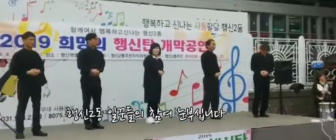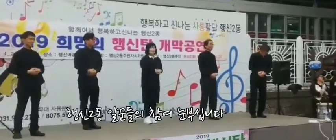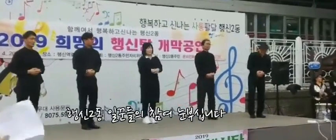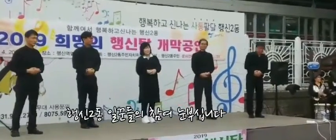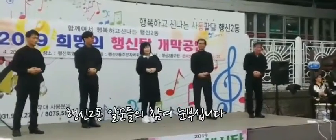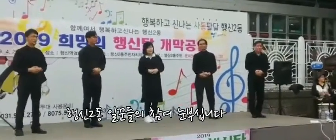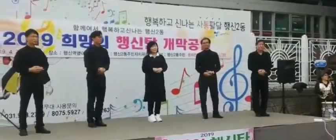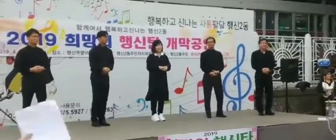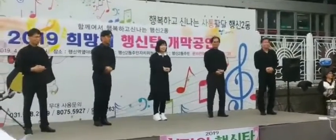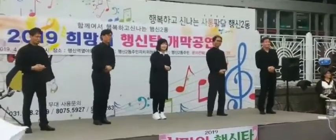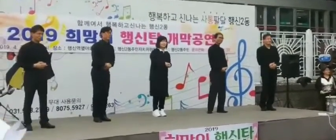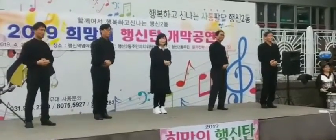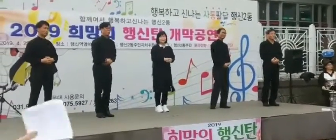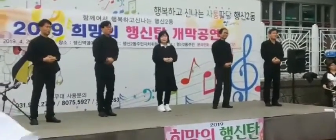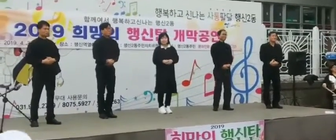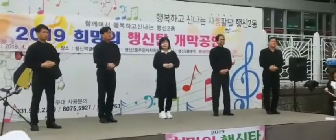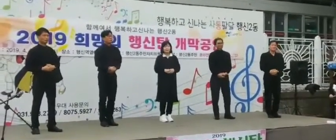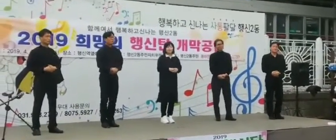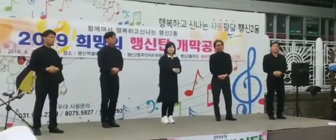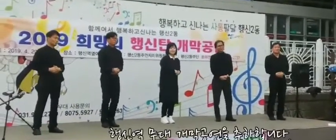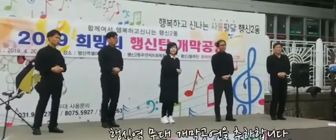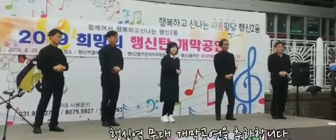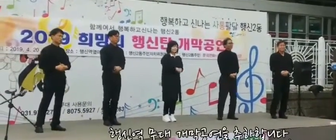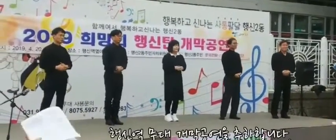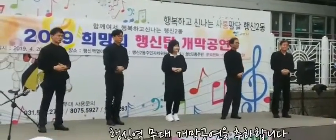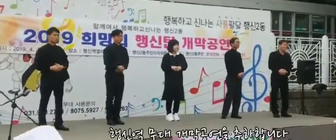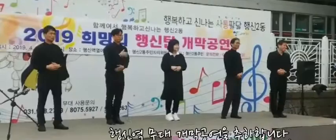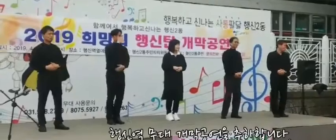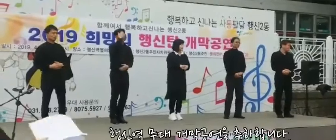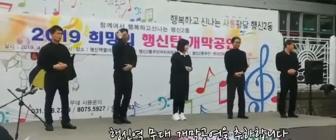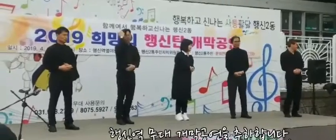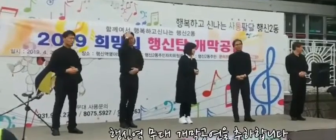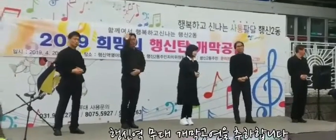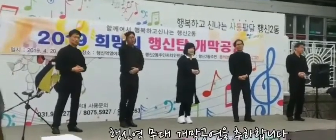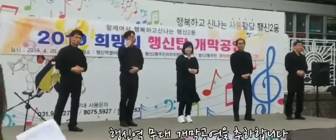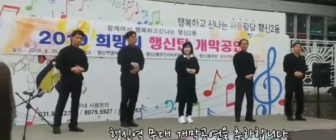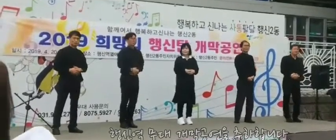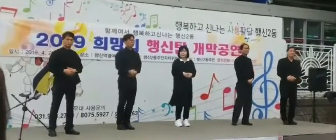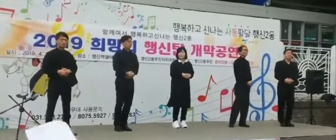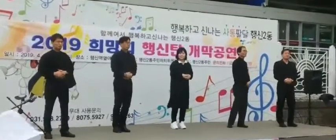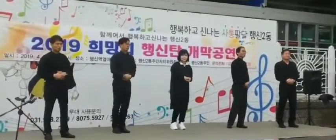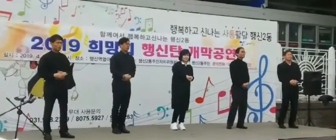있지요 당신을 사랑받기